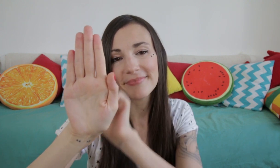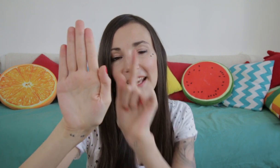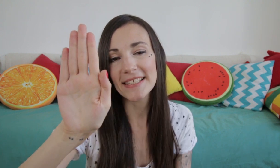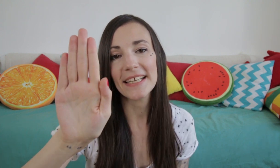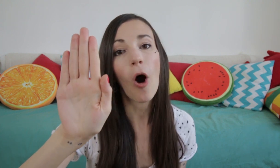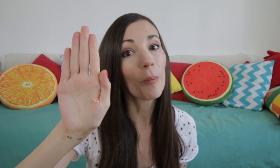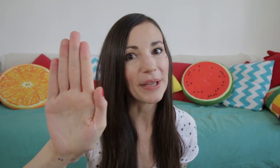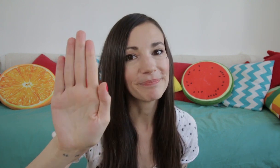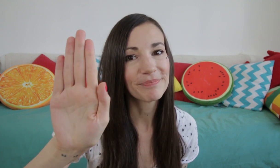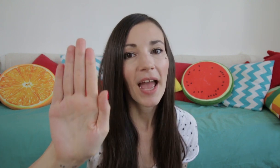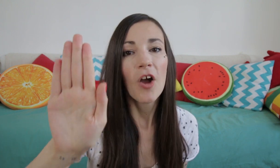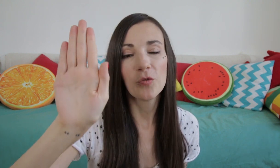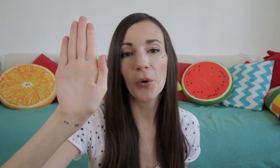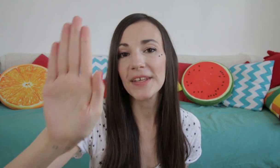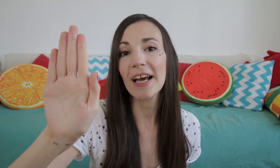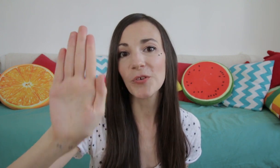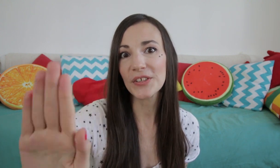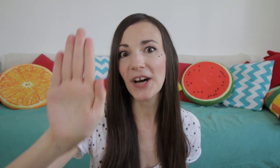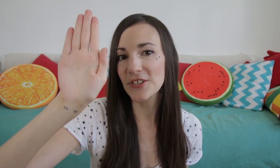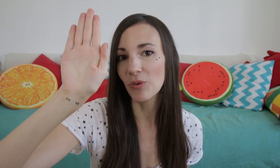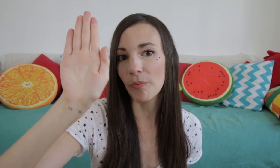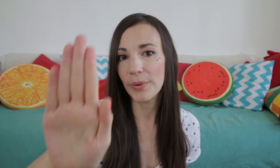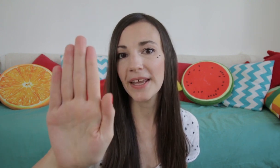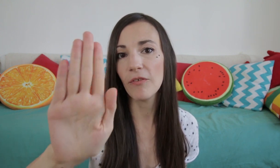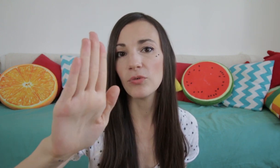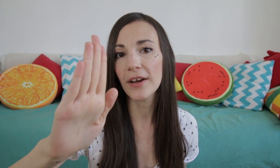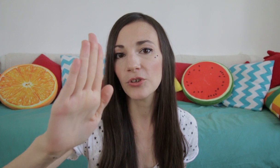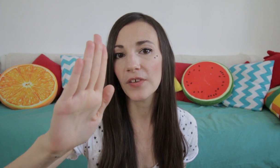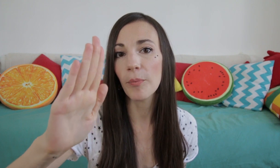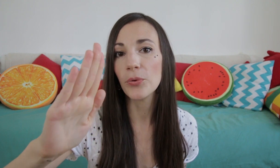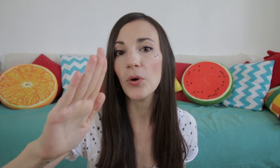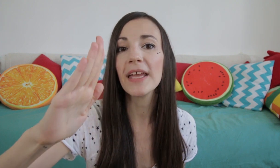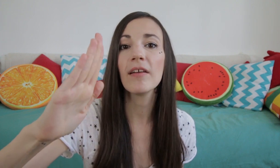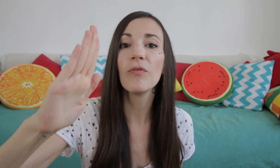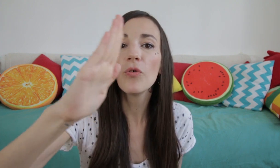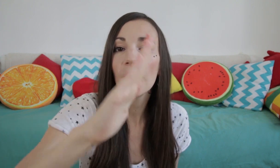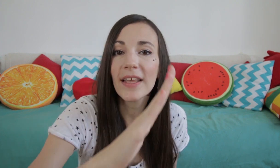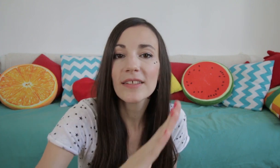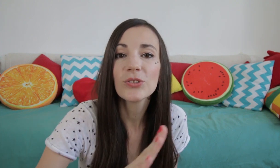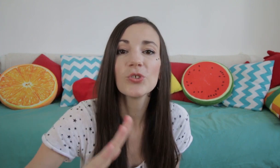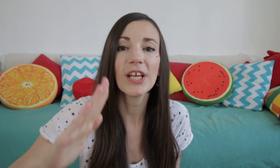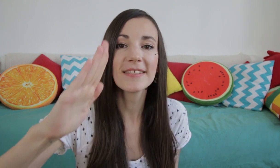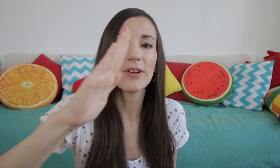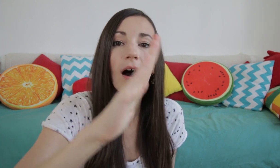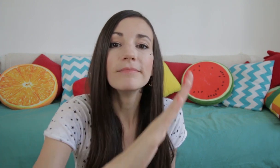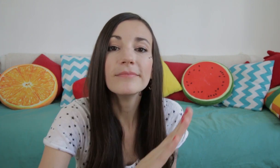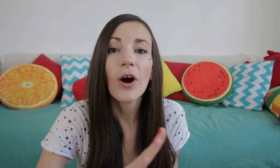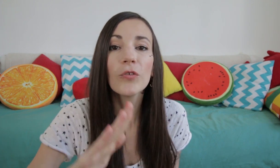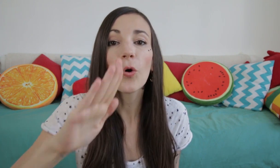C'est en B. Vous prenez la configuration B, vous l'incurvez un peu et vous faites ce geste là de